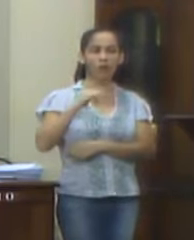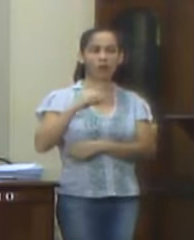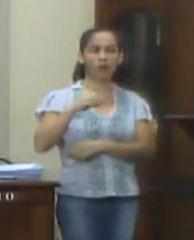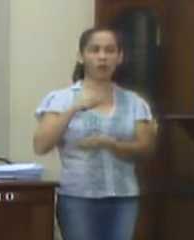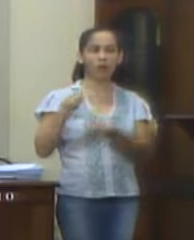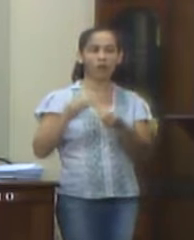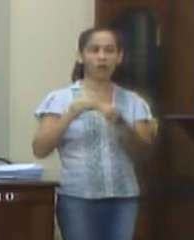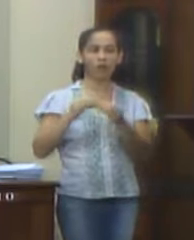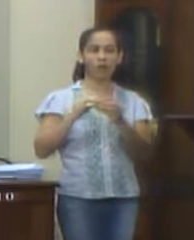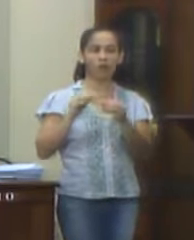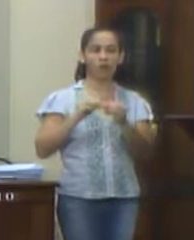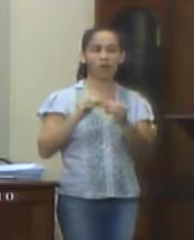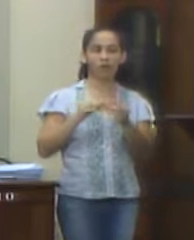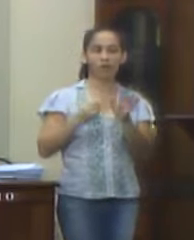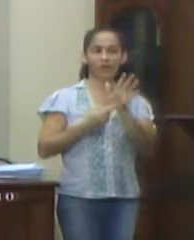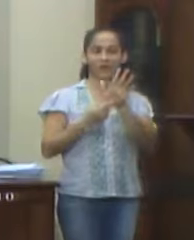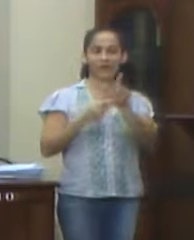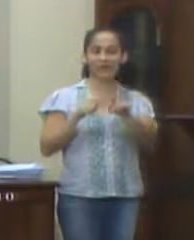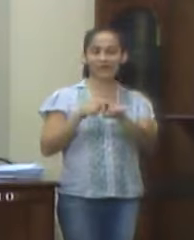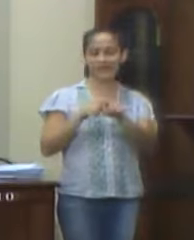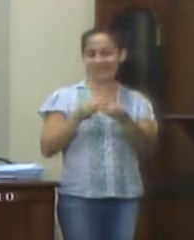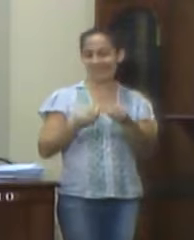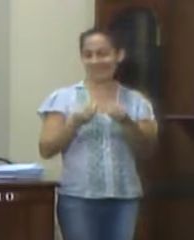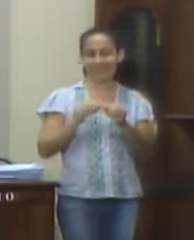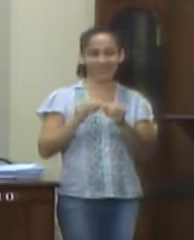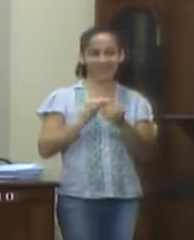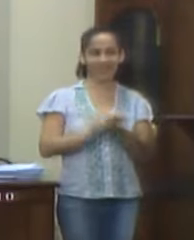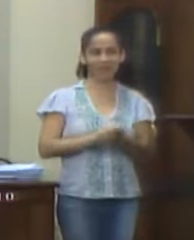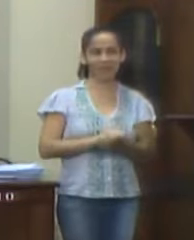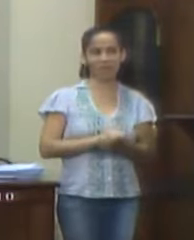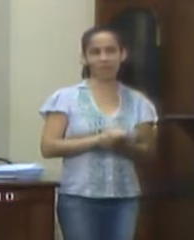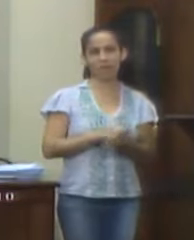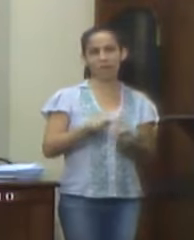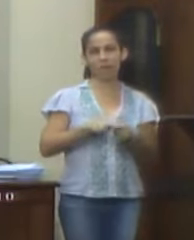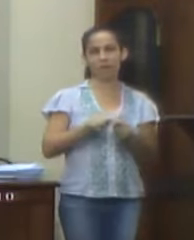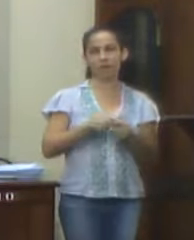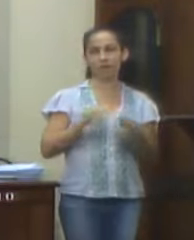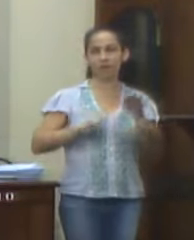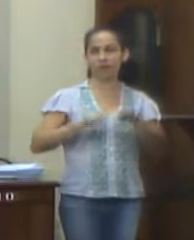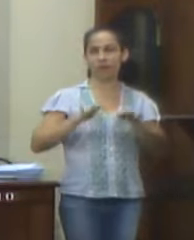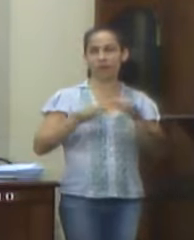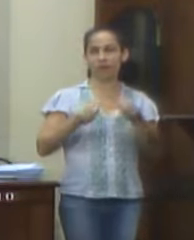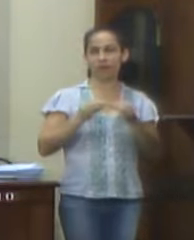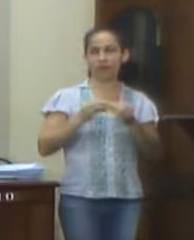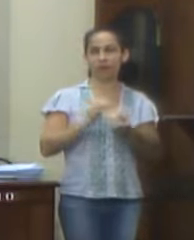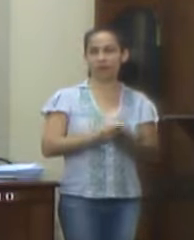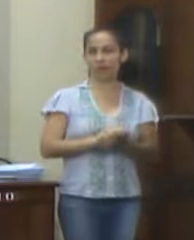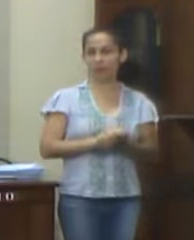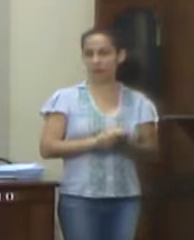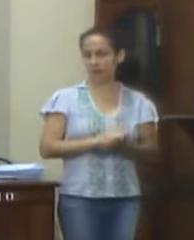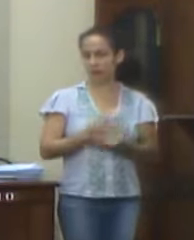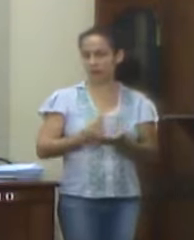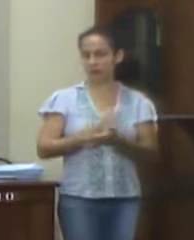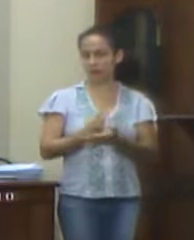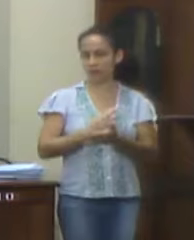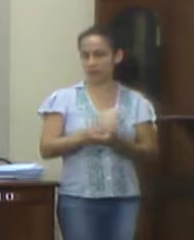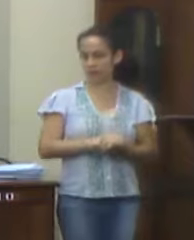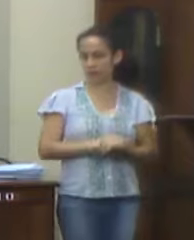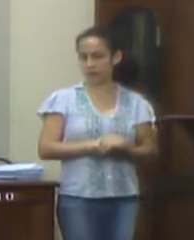devem ser contabilizadas e reconhecidas pelos seus efectivos fatos geradores, independentemente do momento da execução orçamentária.